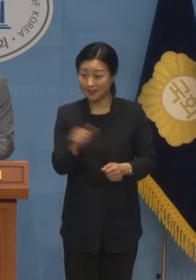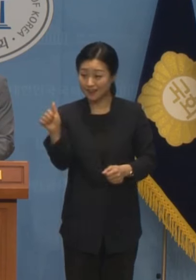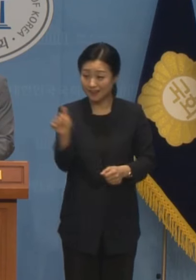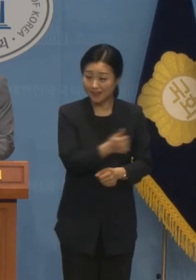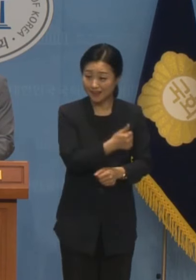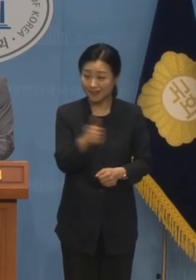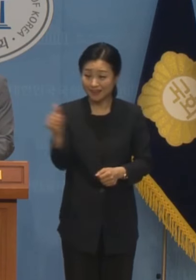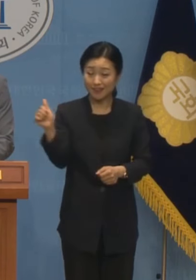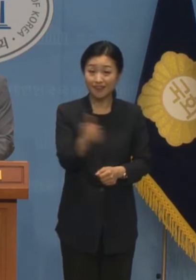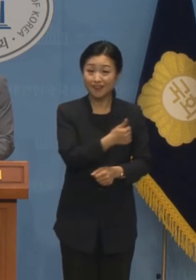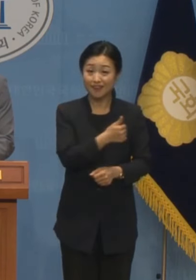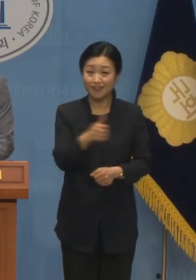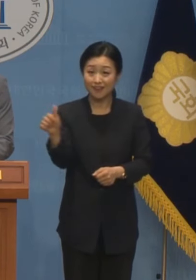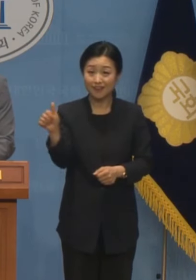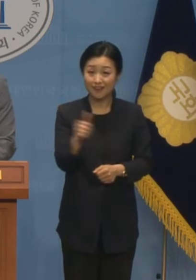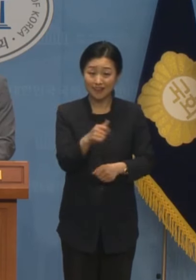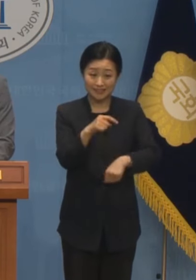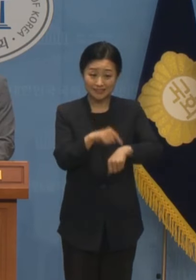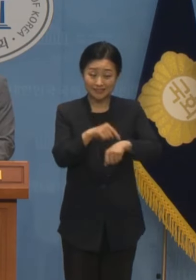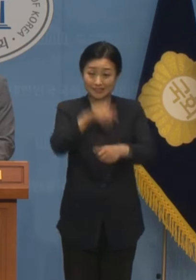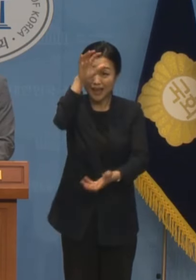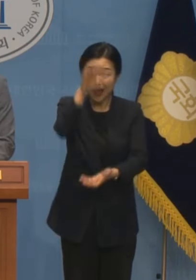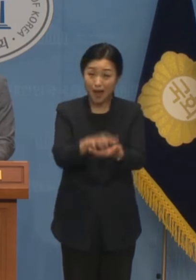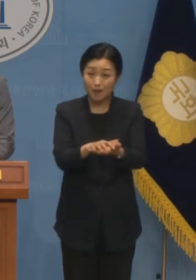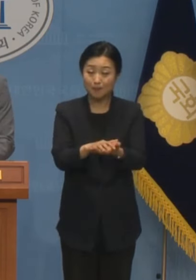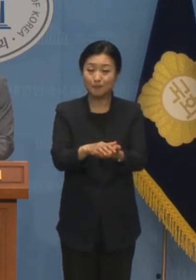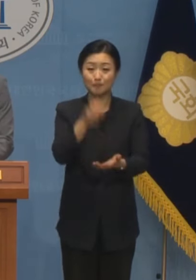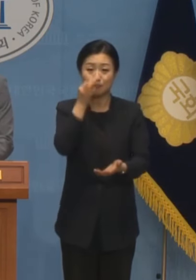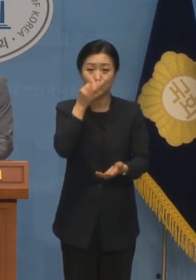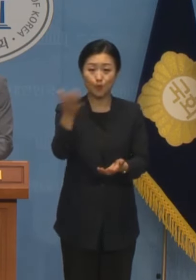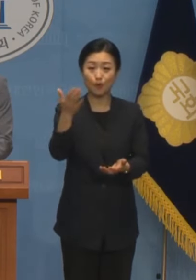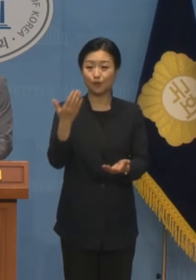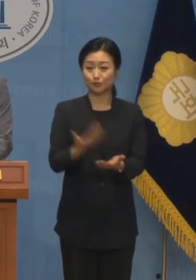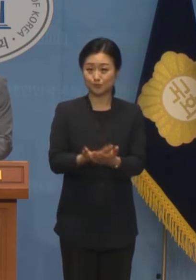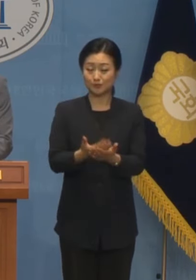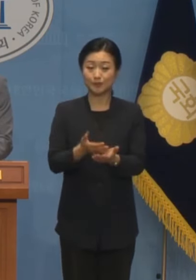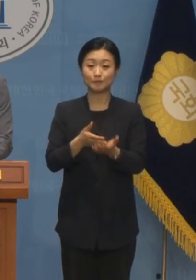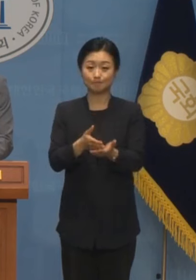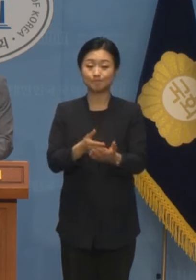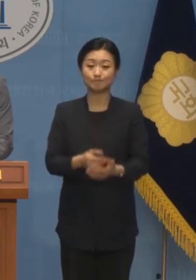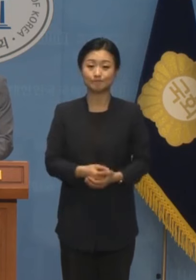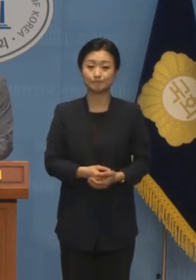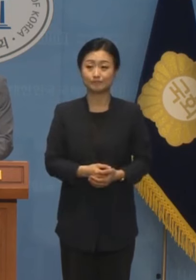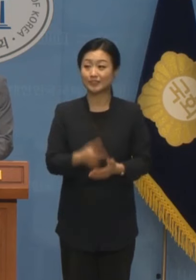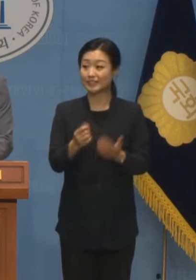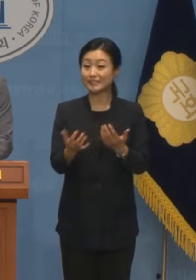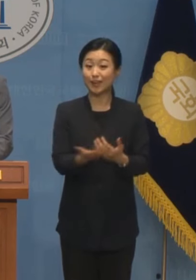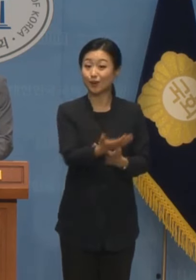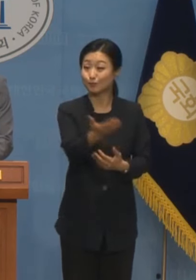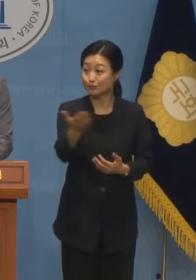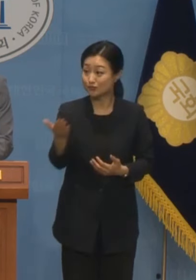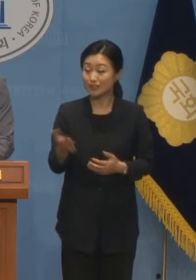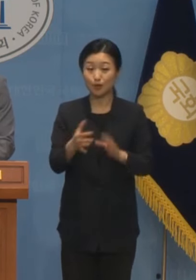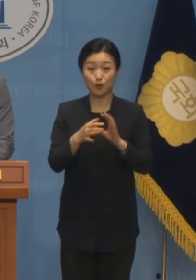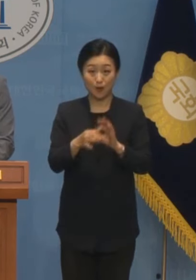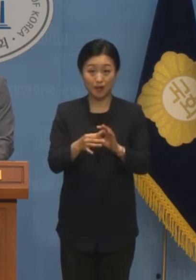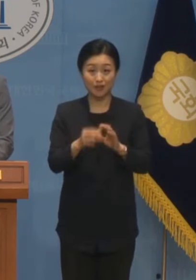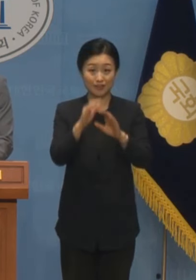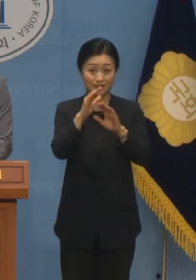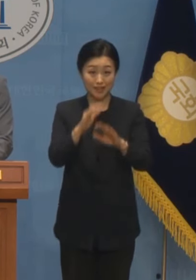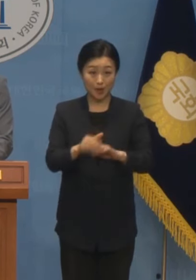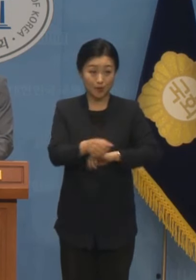얼마나 나갔는지 총시간을 즉시 공개할 것을 요구합니다 기자분들께서도 이와 관련해